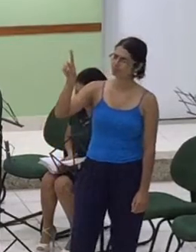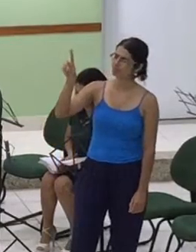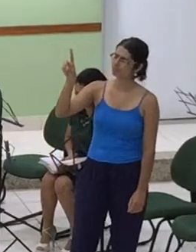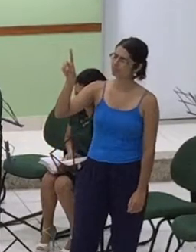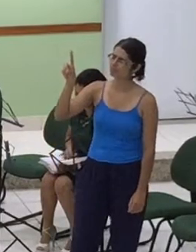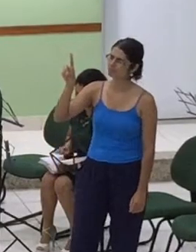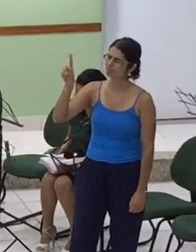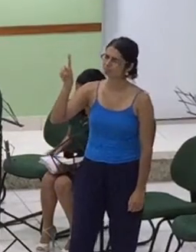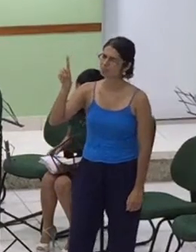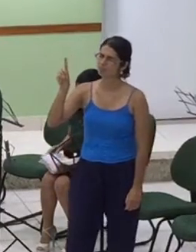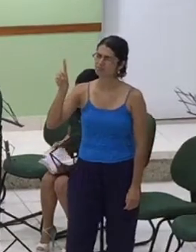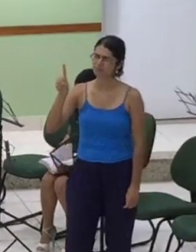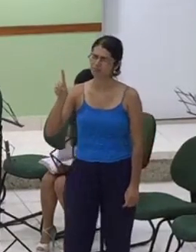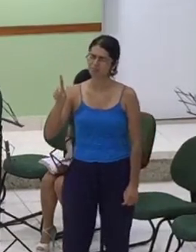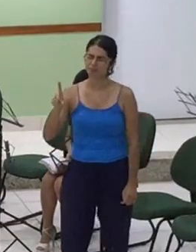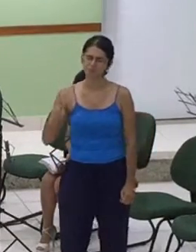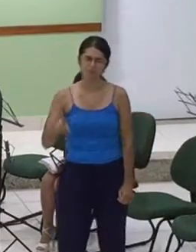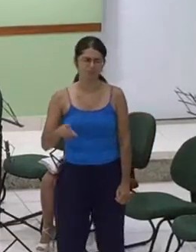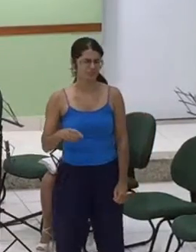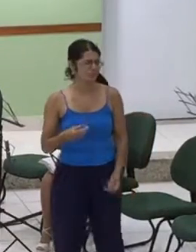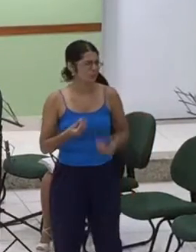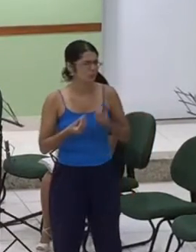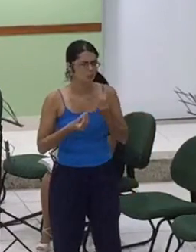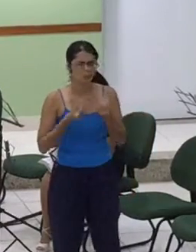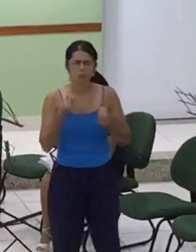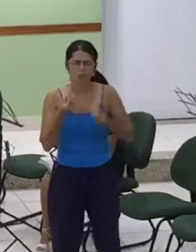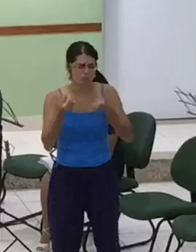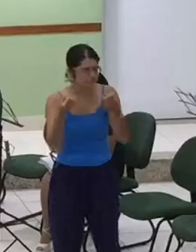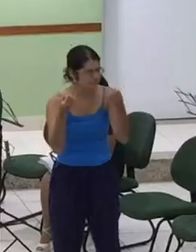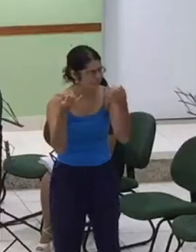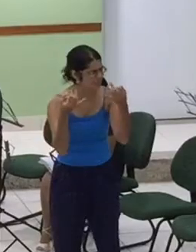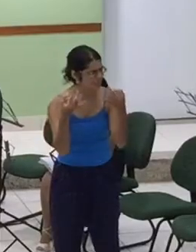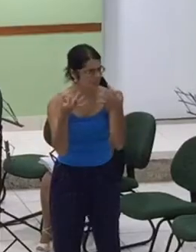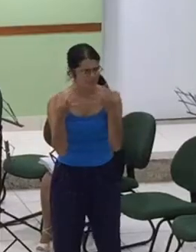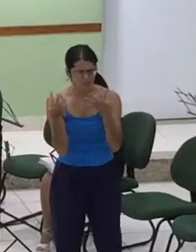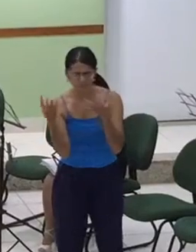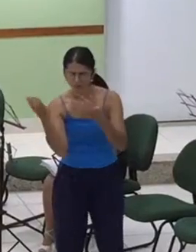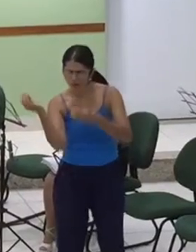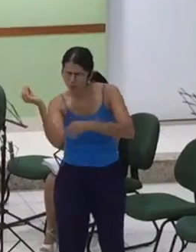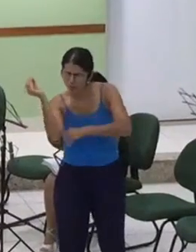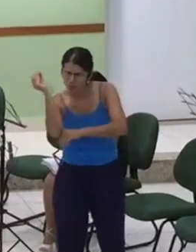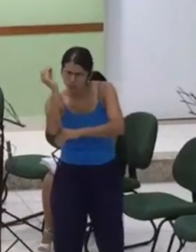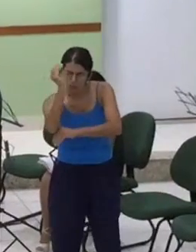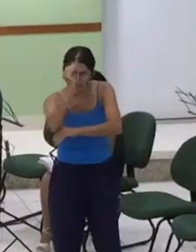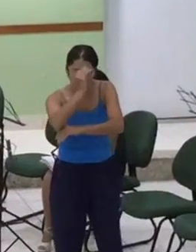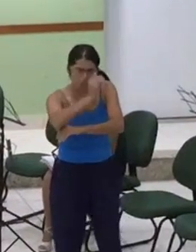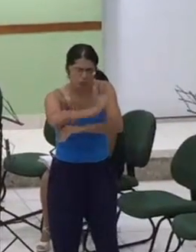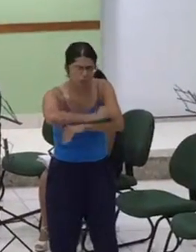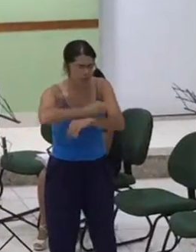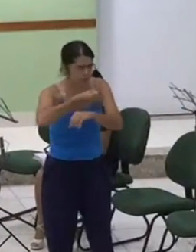madurada, como pra ti dizer. Senhor,